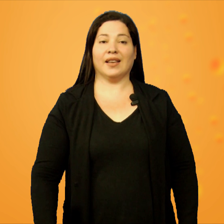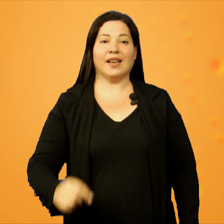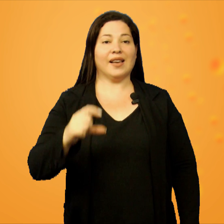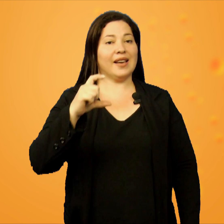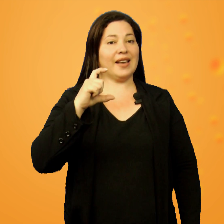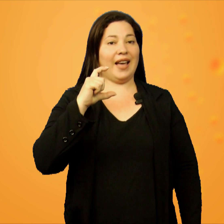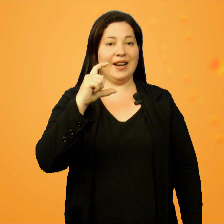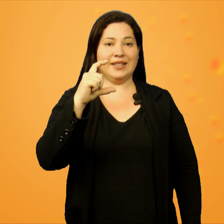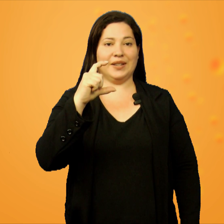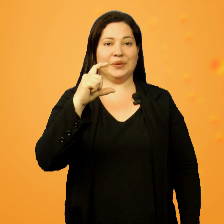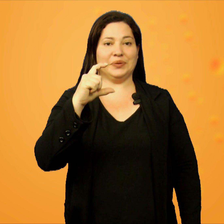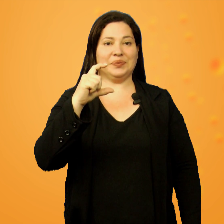Cartão.